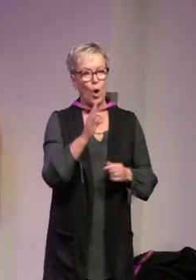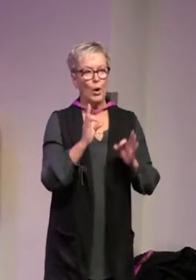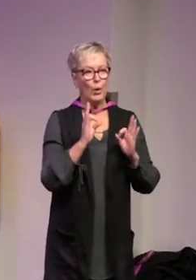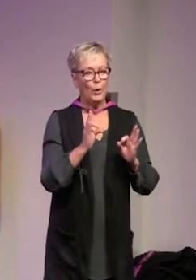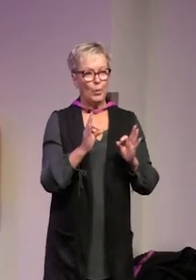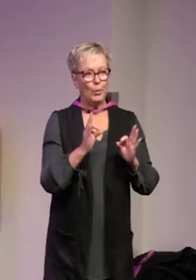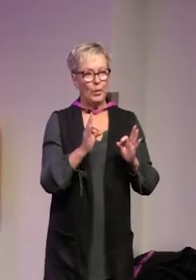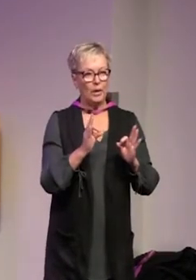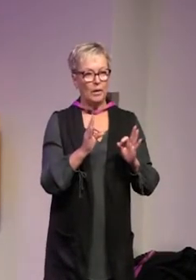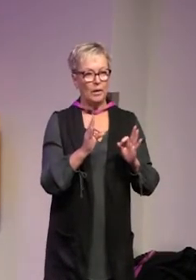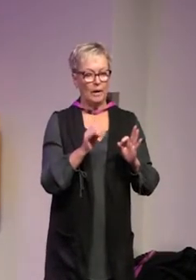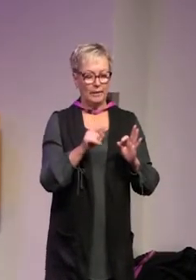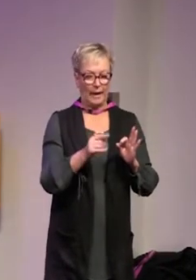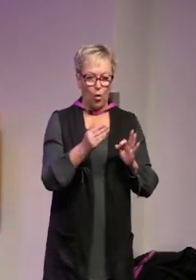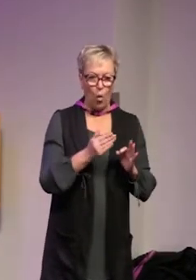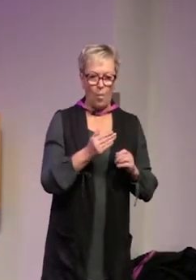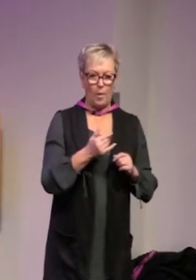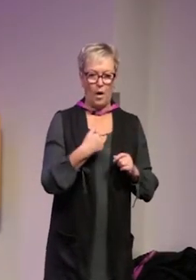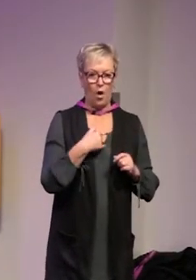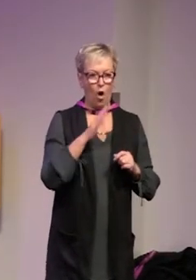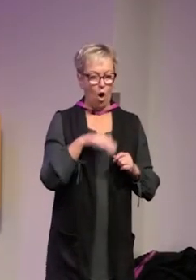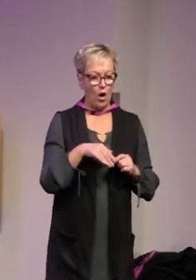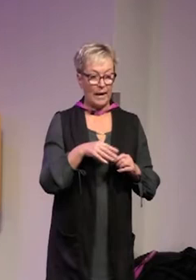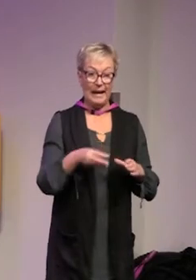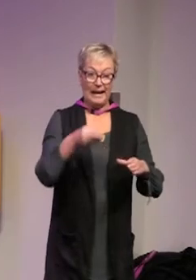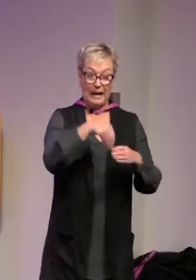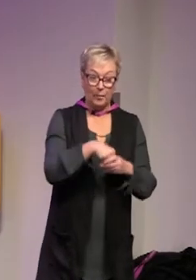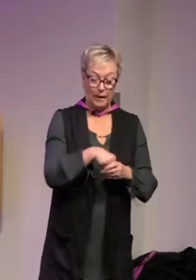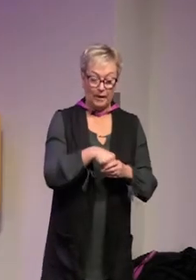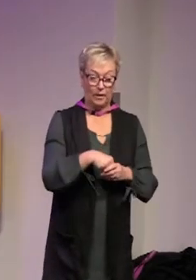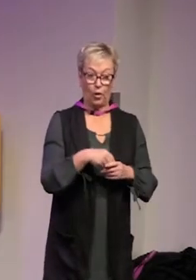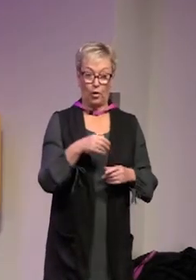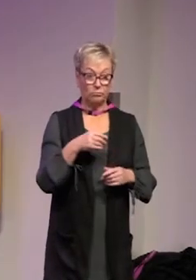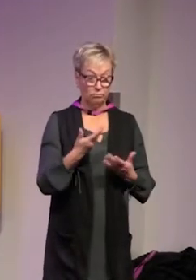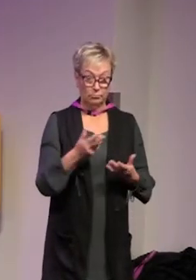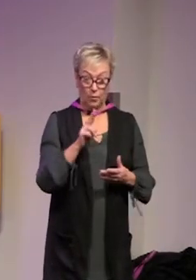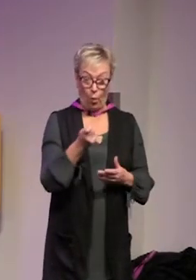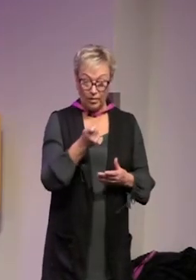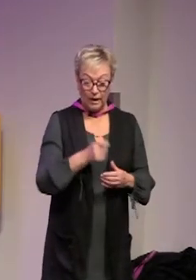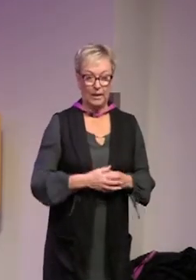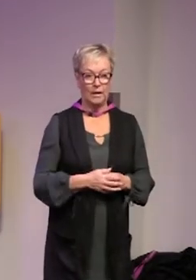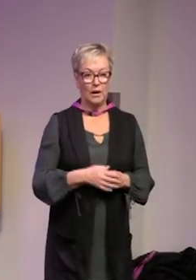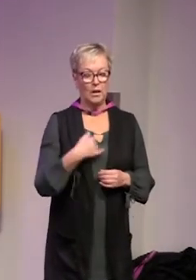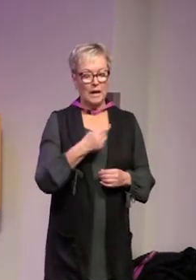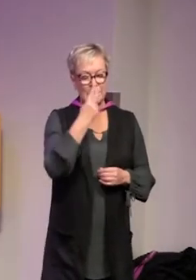en fråga om hur detta kommer eller om det har implementerats överhuvudtaget där ser vi väl